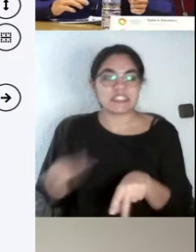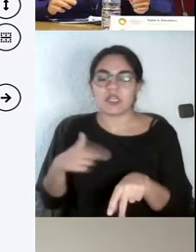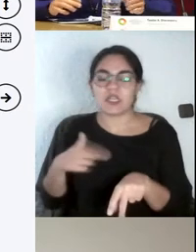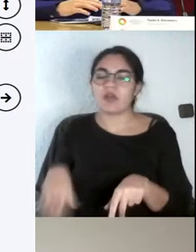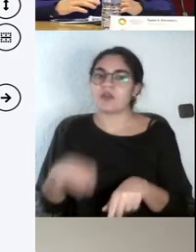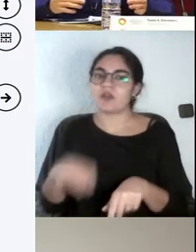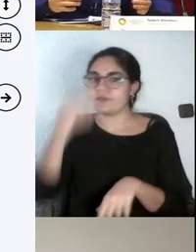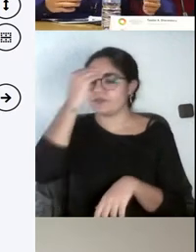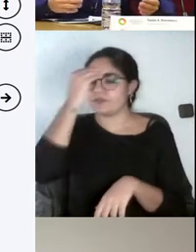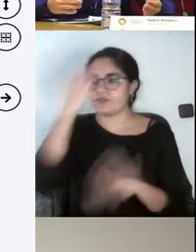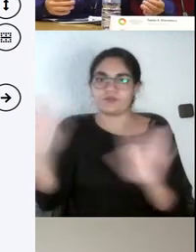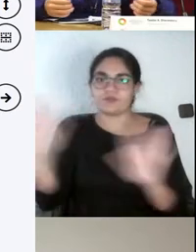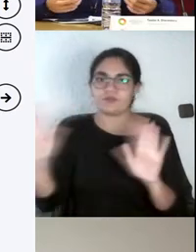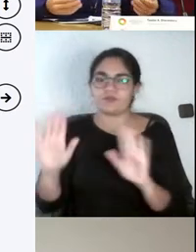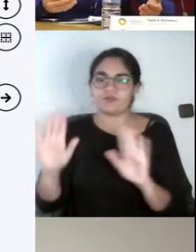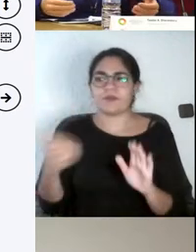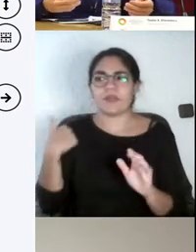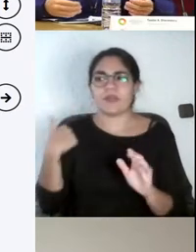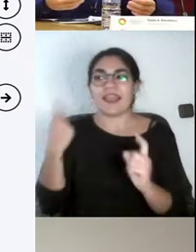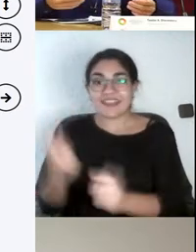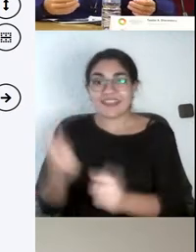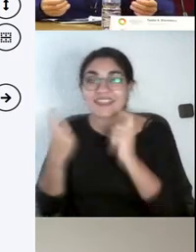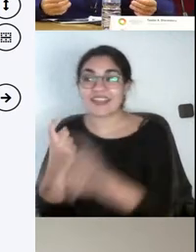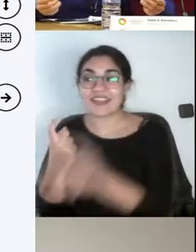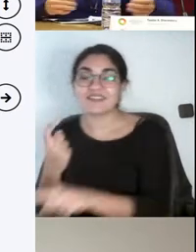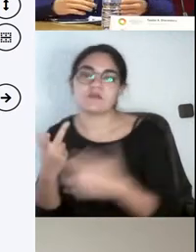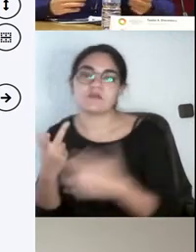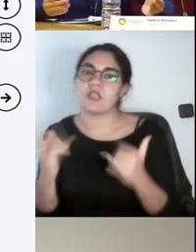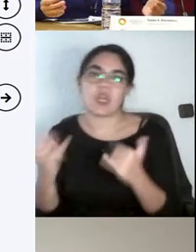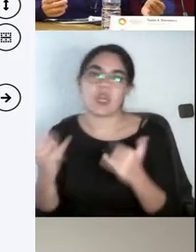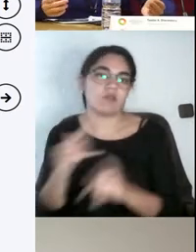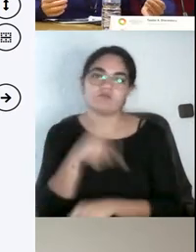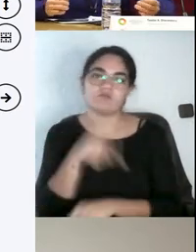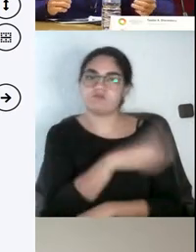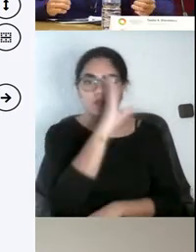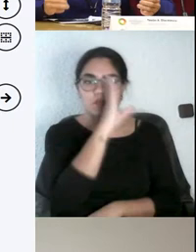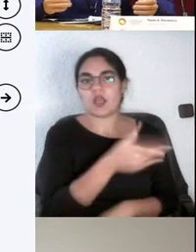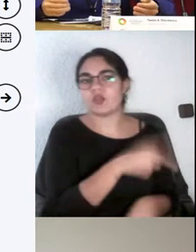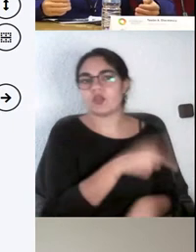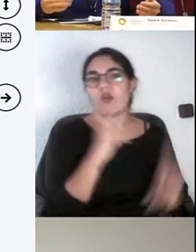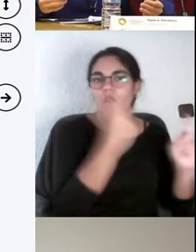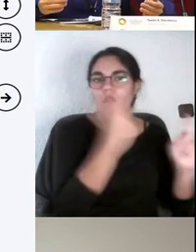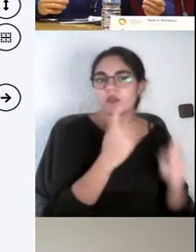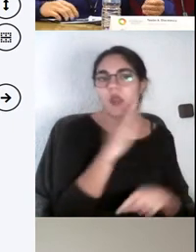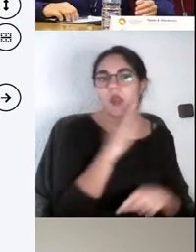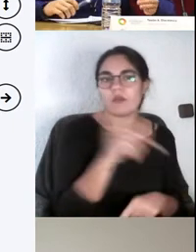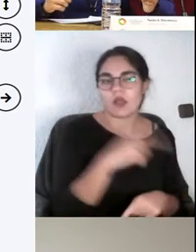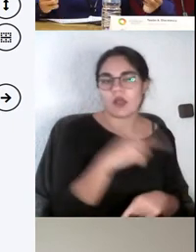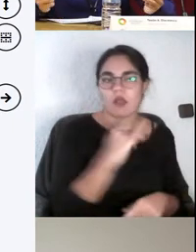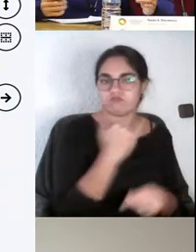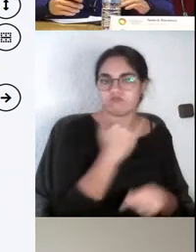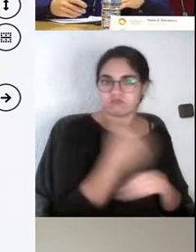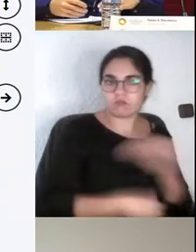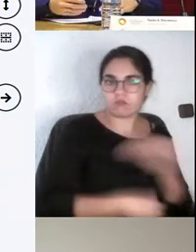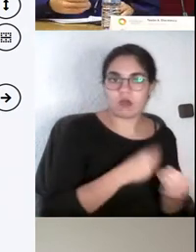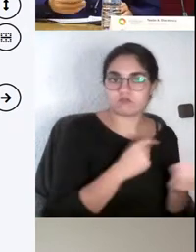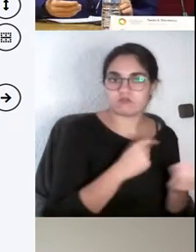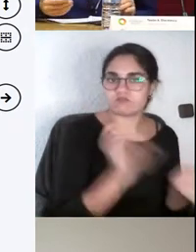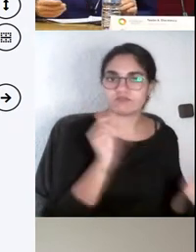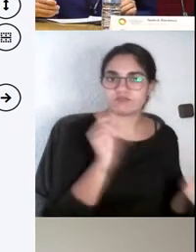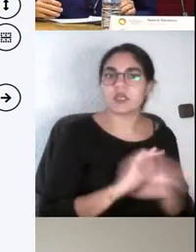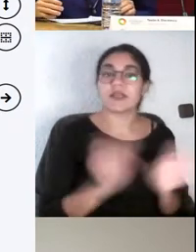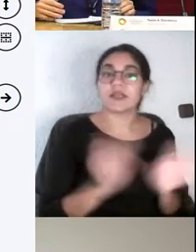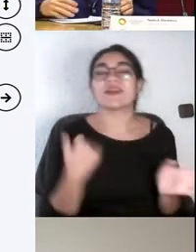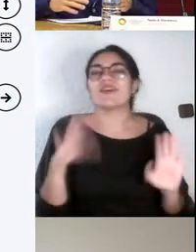perdido. No me merece la pena seguir invirtiendo, echándole horas aquí, porque no voy a recuperar el… Al final también